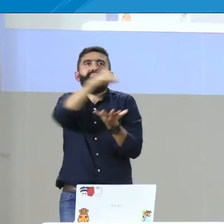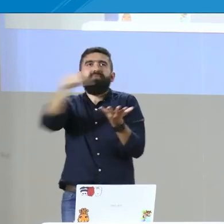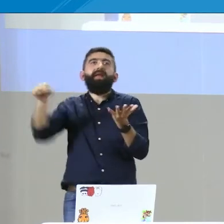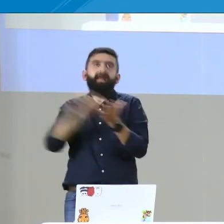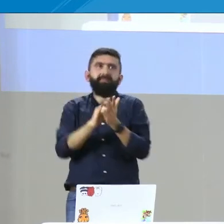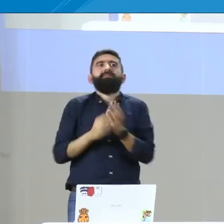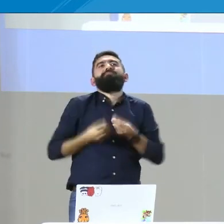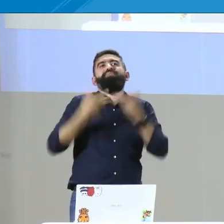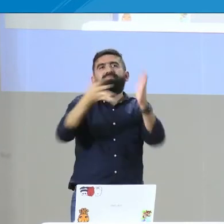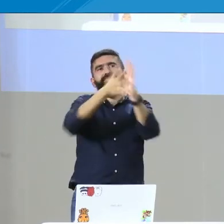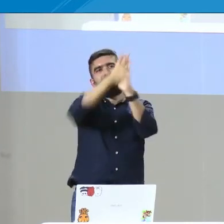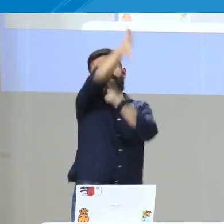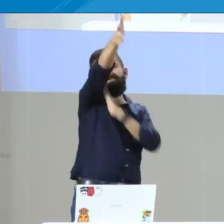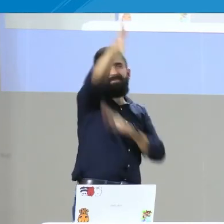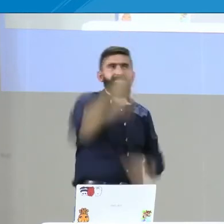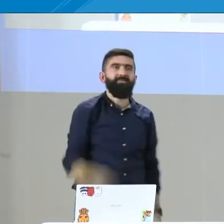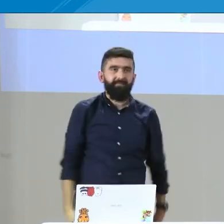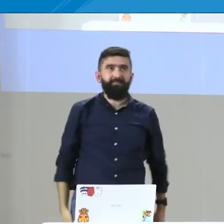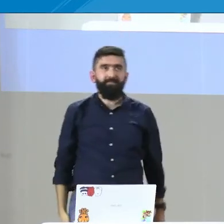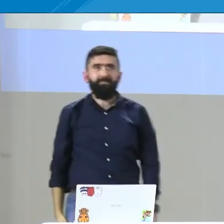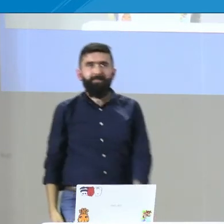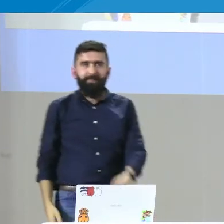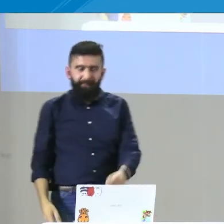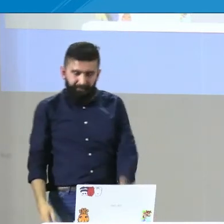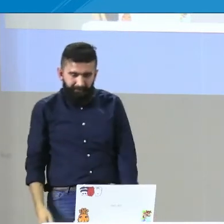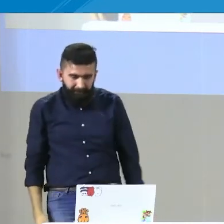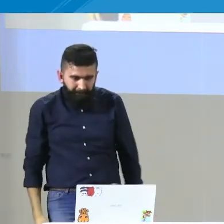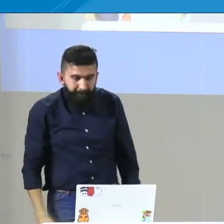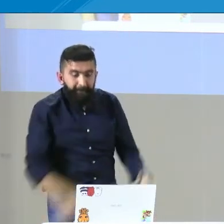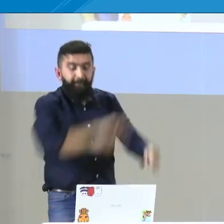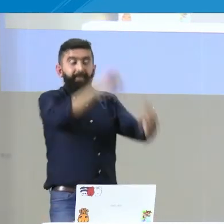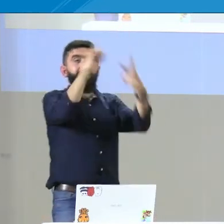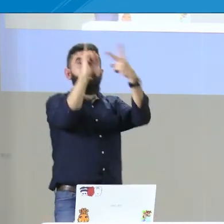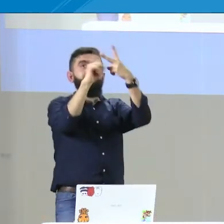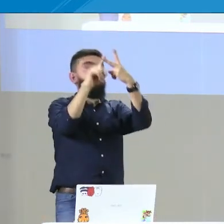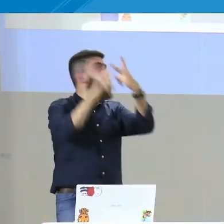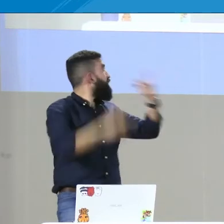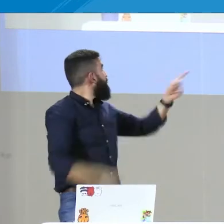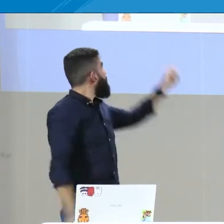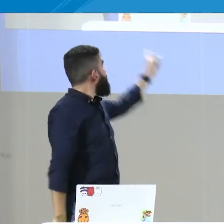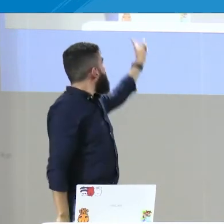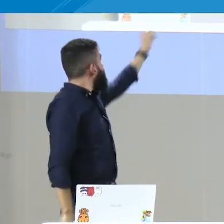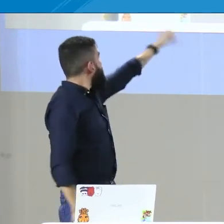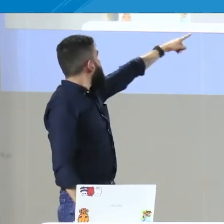situación sociolingüística de las personas sordas. Y la idea es compartirlo con ustedes cuando tengamos los resultados.